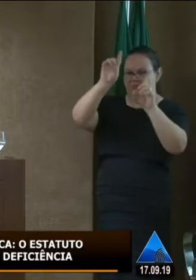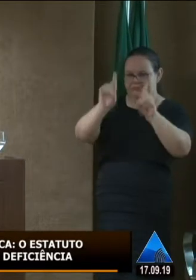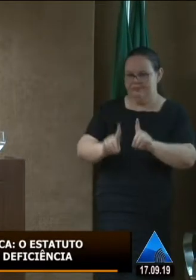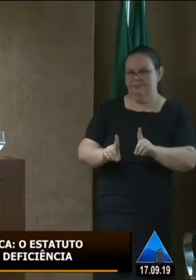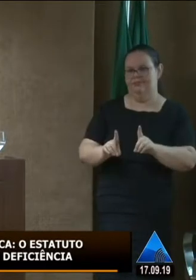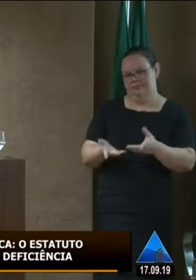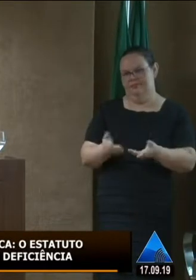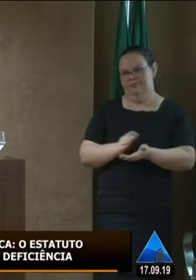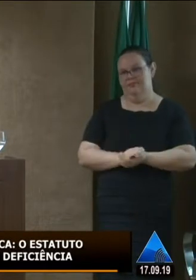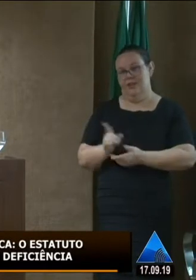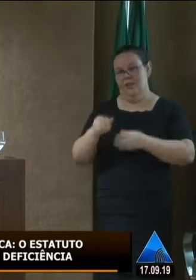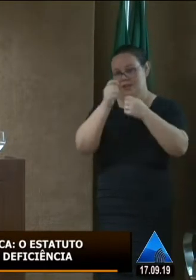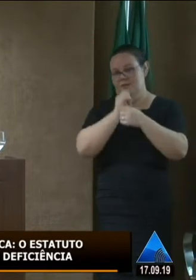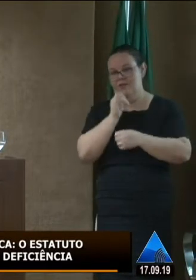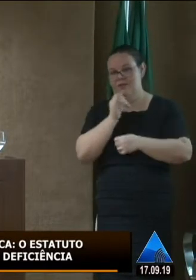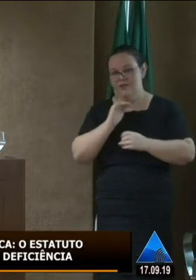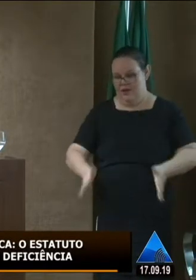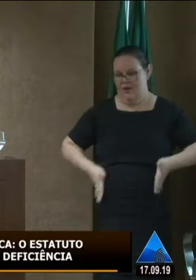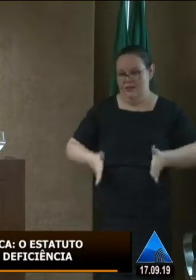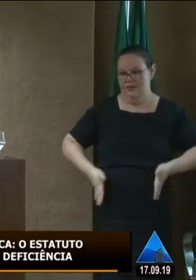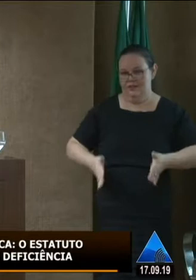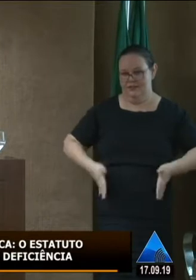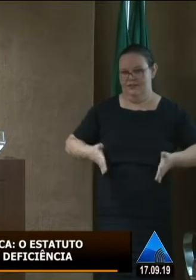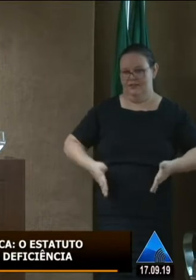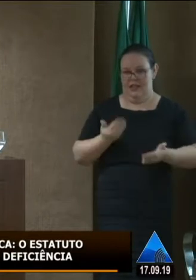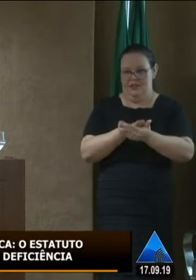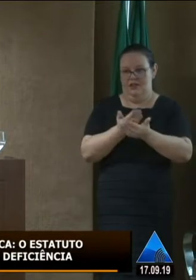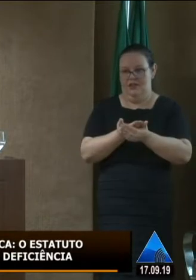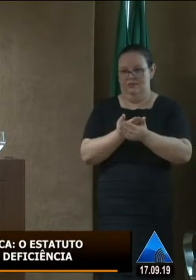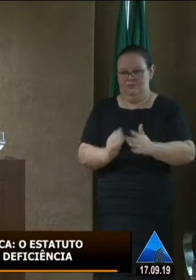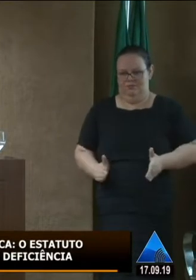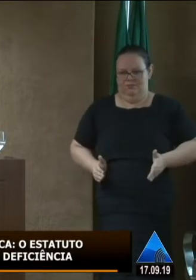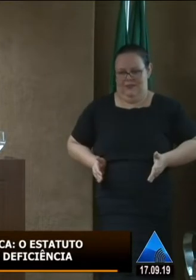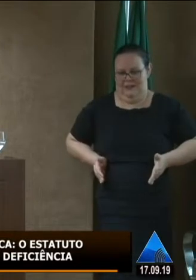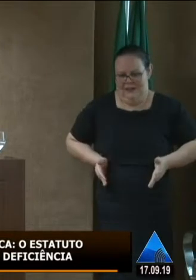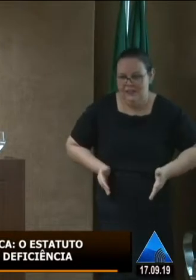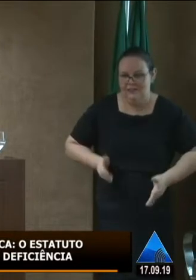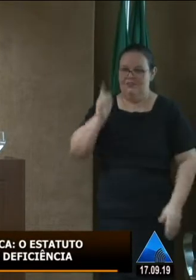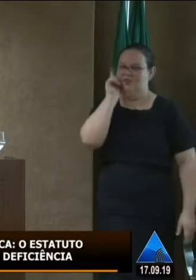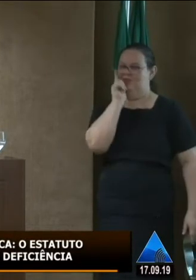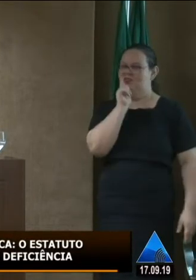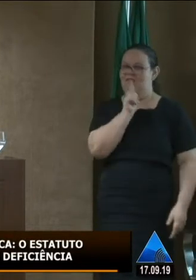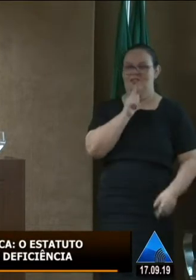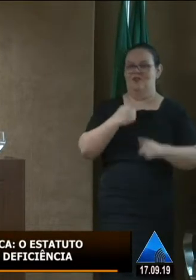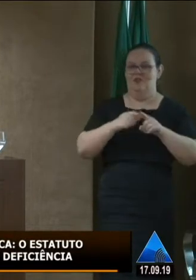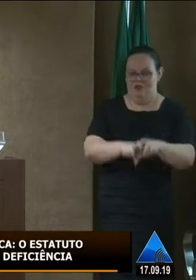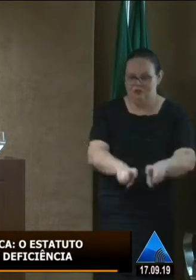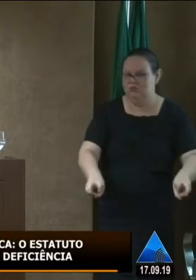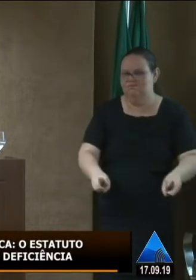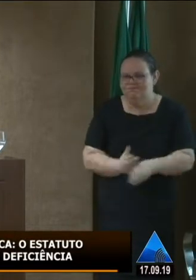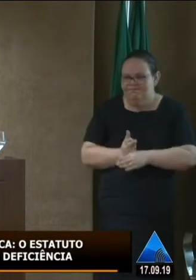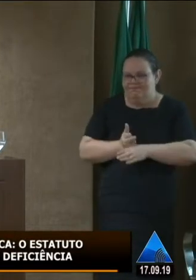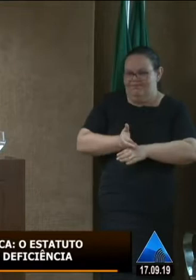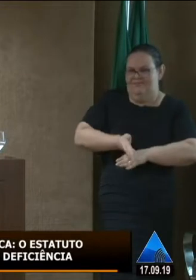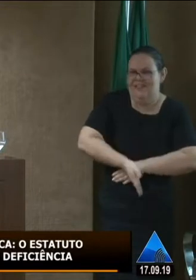e na entrada eu já vejo que alguém que está me recebendo posso citar aqui o porteiro mas pode ser